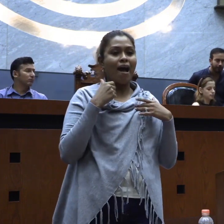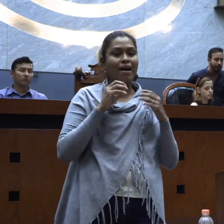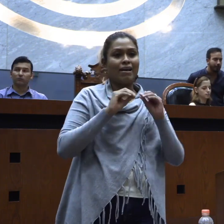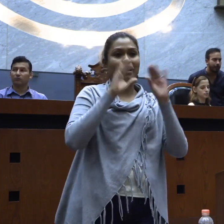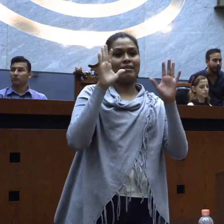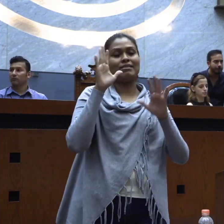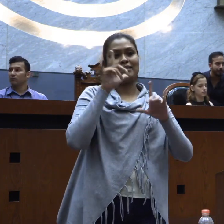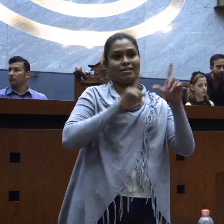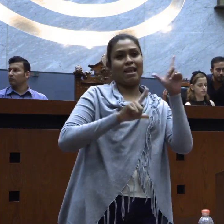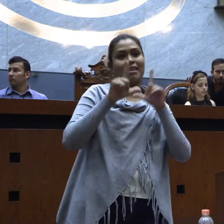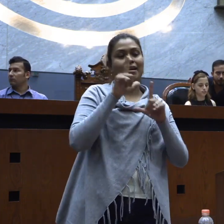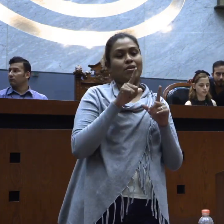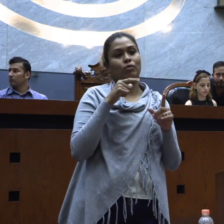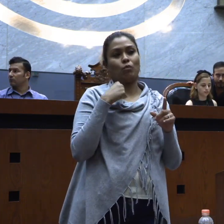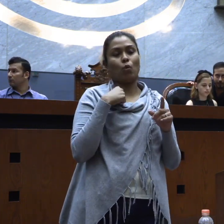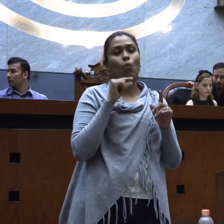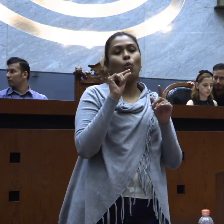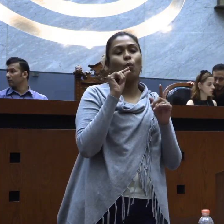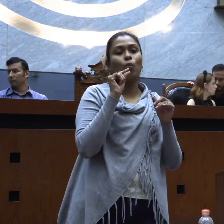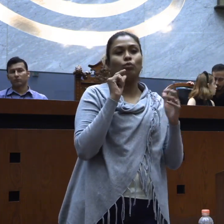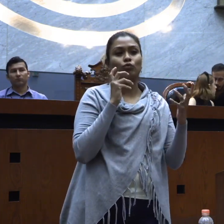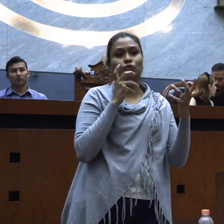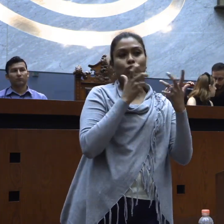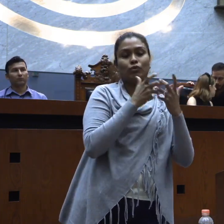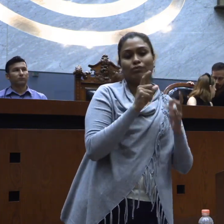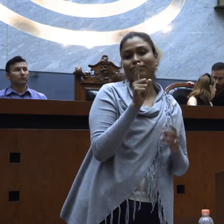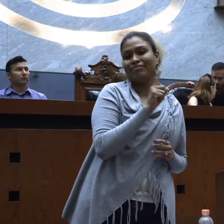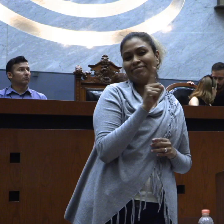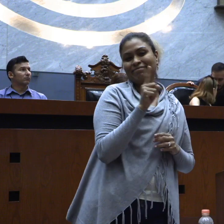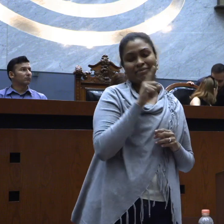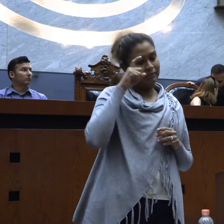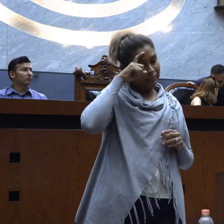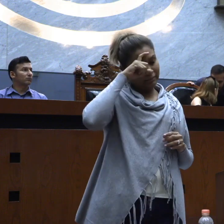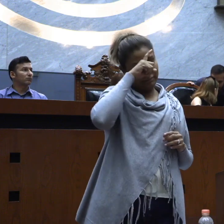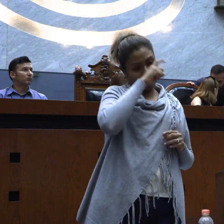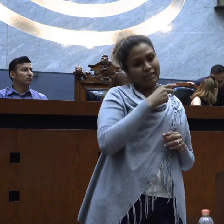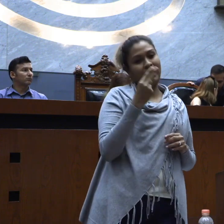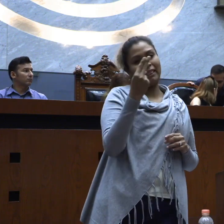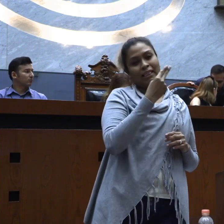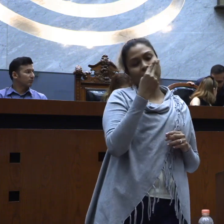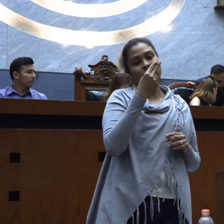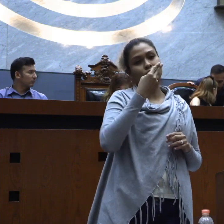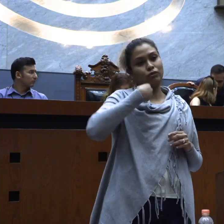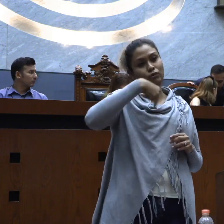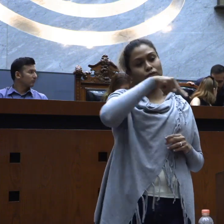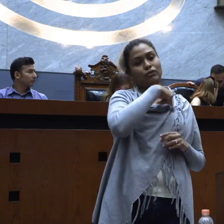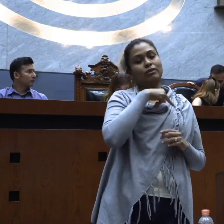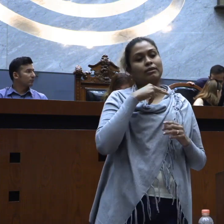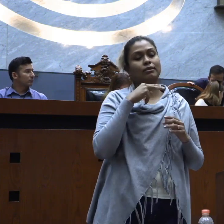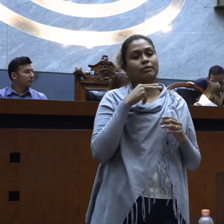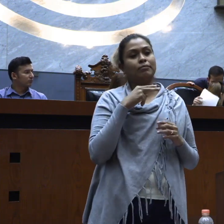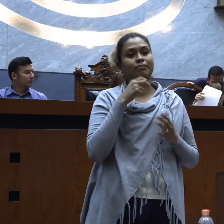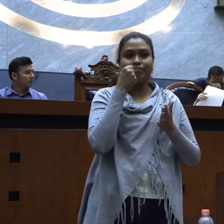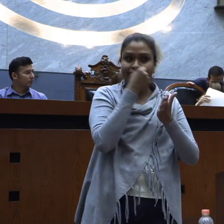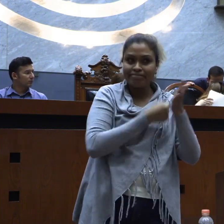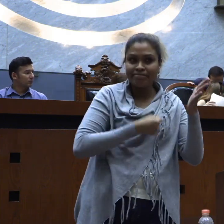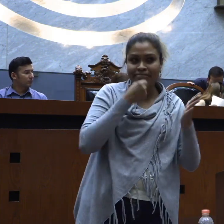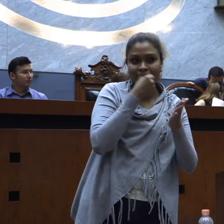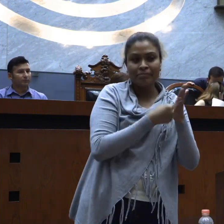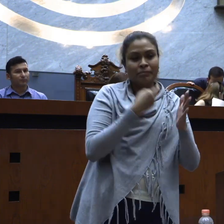mamá y mío, pues he podido hablar, pero pues no es de todo claro, la verdad ha sido complicado